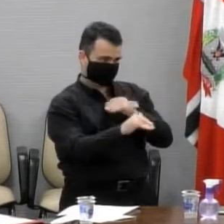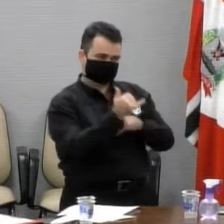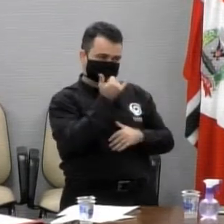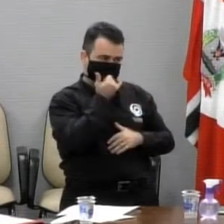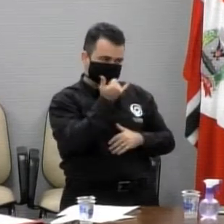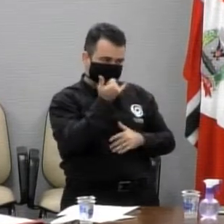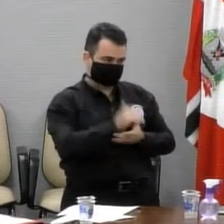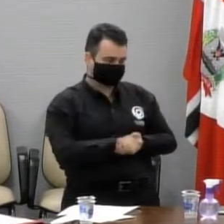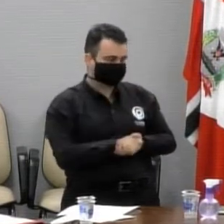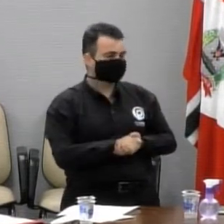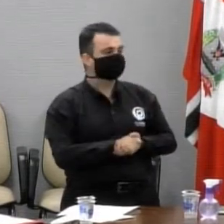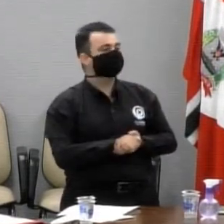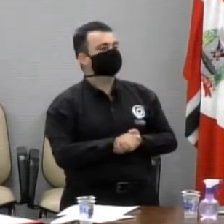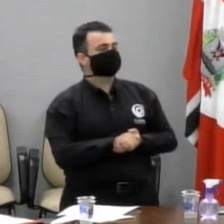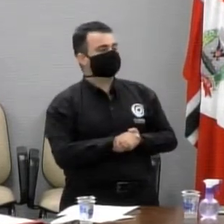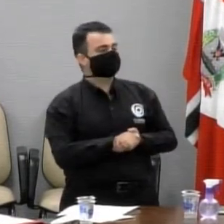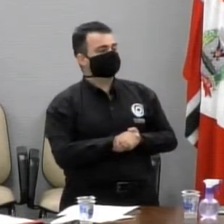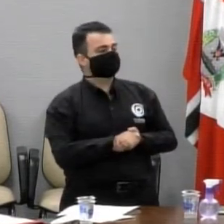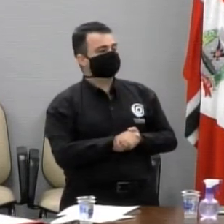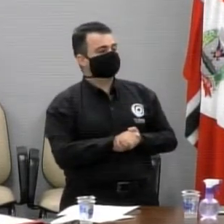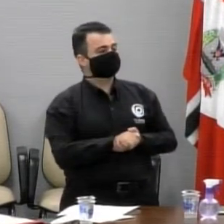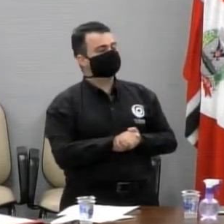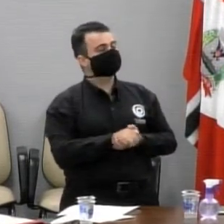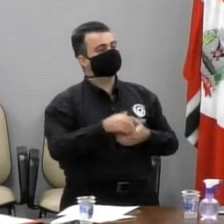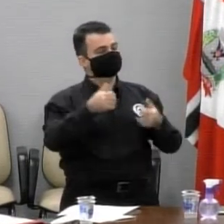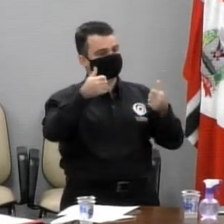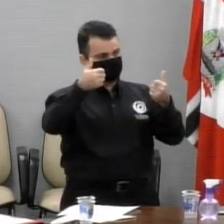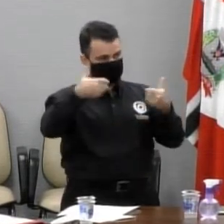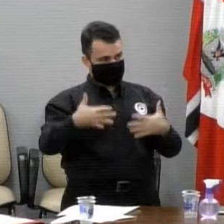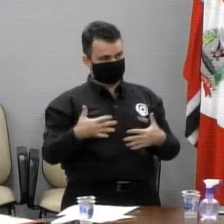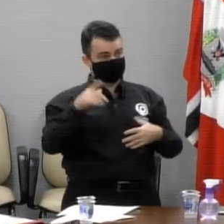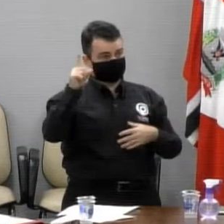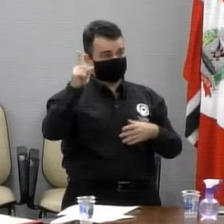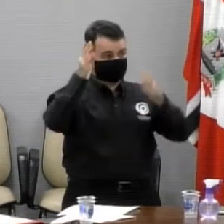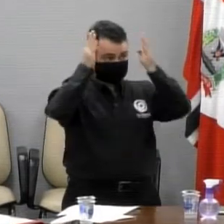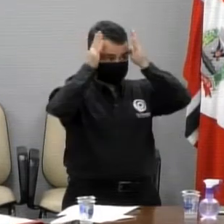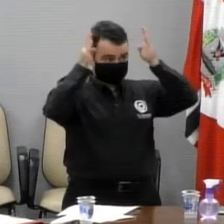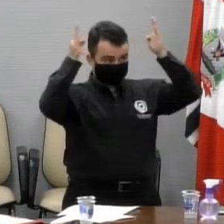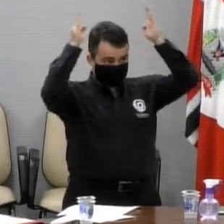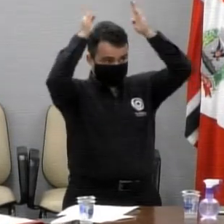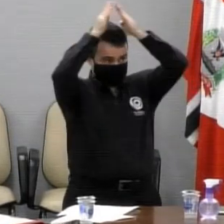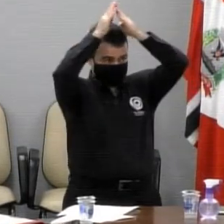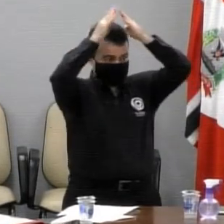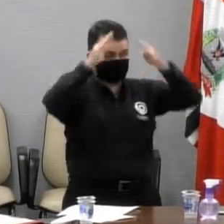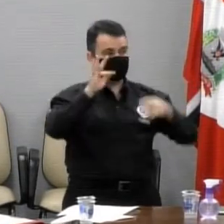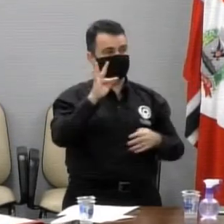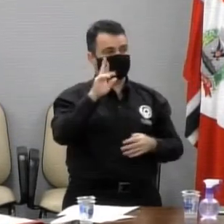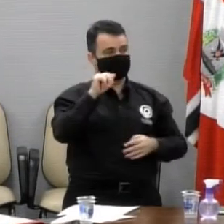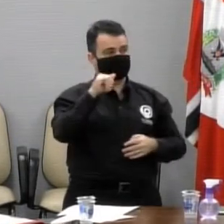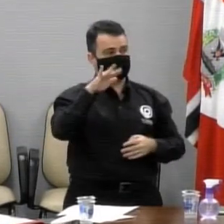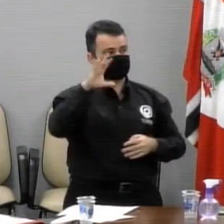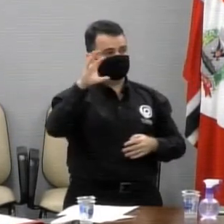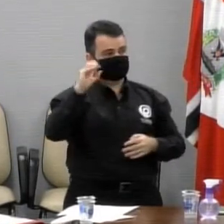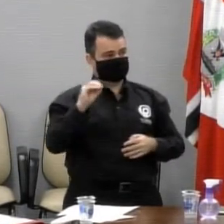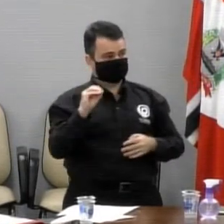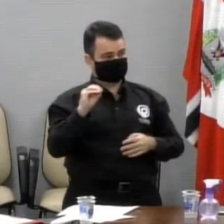lembrar também, que o Papa Francisco, realizou missa no Vaticano, sem público,